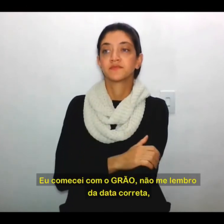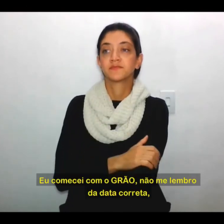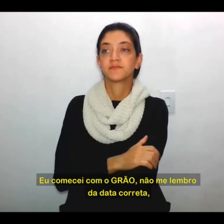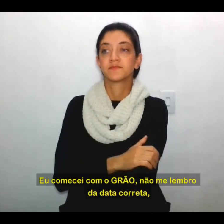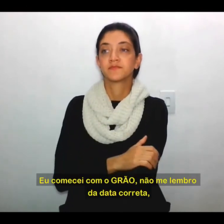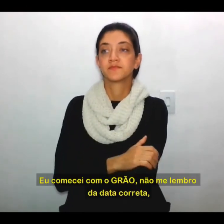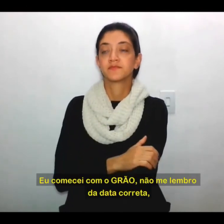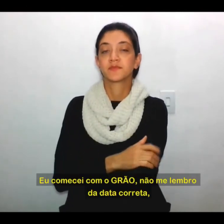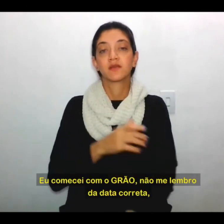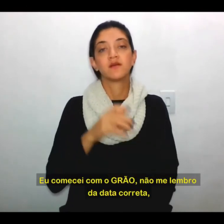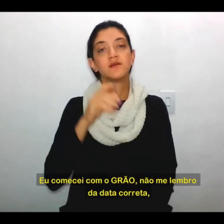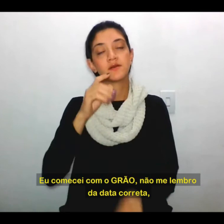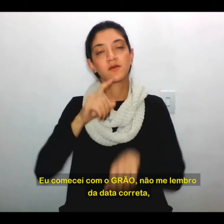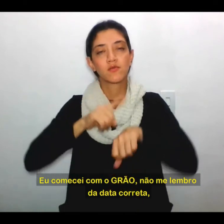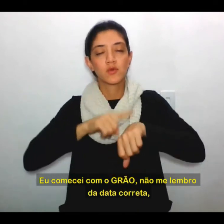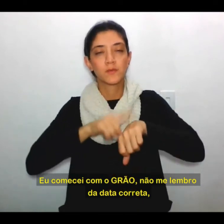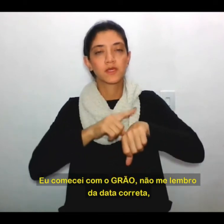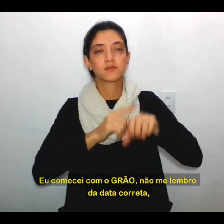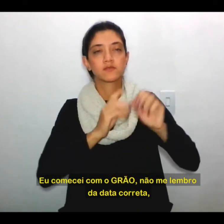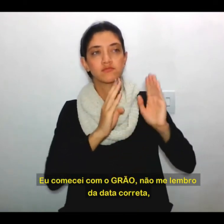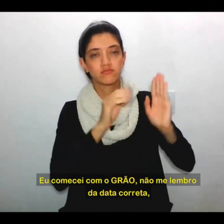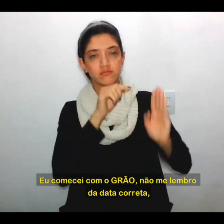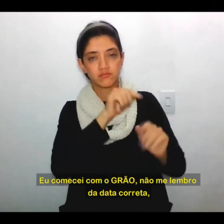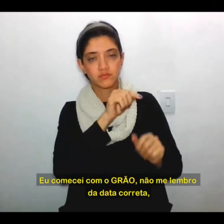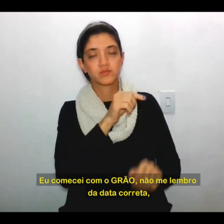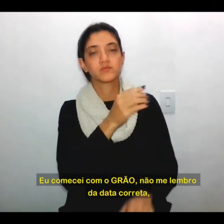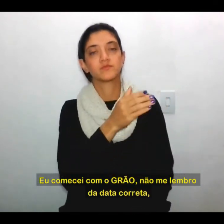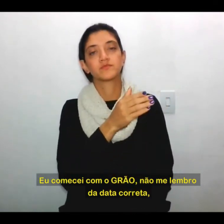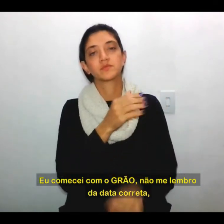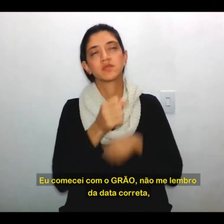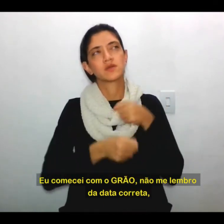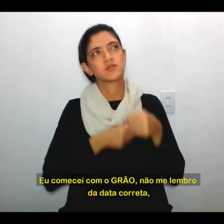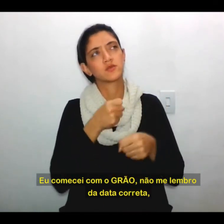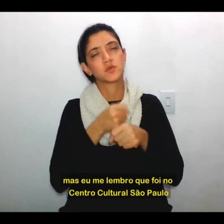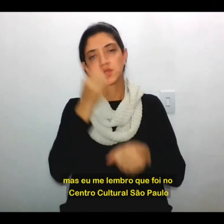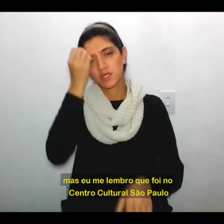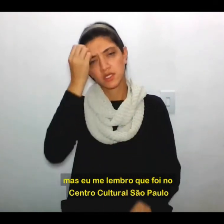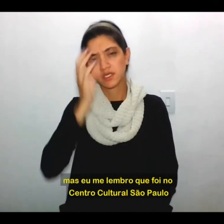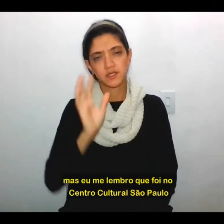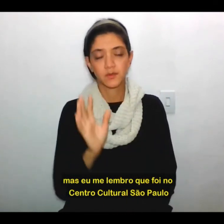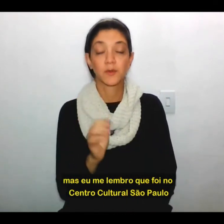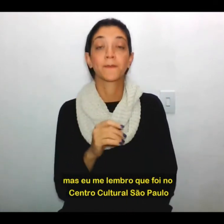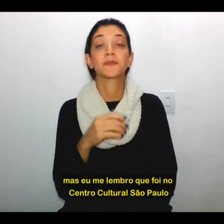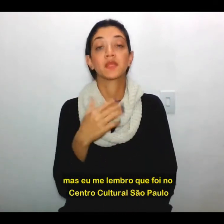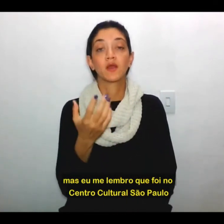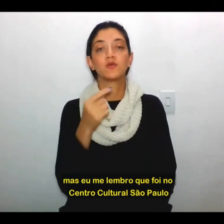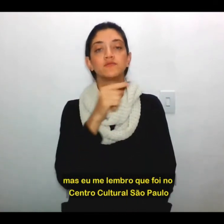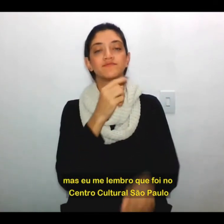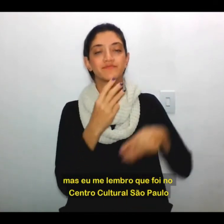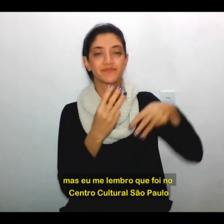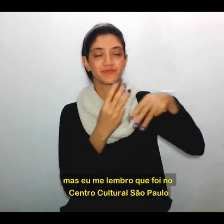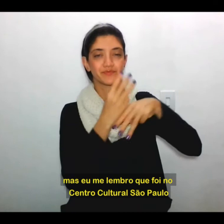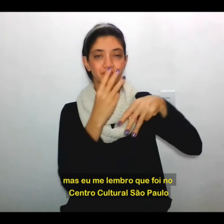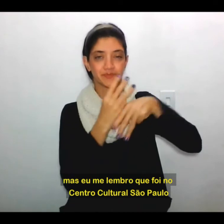Eu comecei com o grão, não me lembro da data correta, mas eu me lembro que foi no Centro Cultural São Paulo.